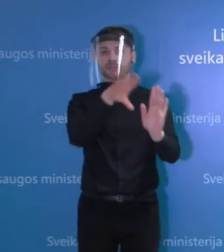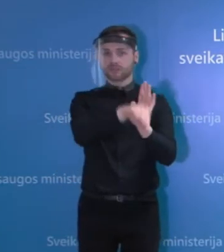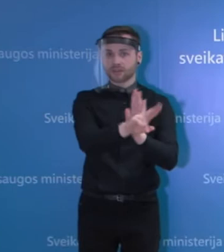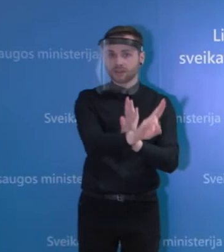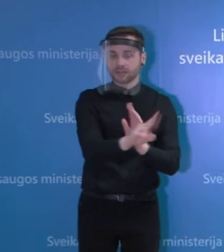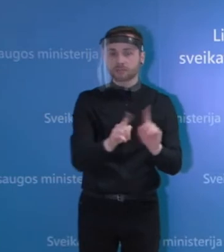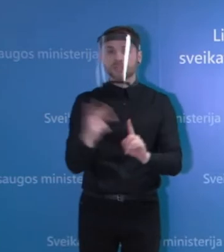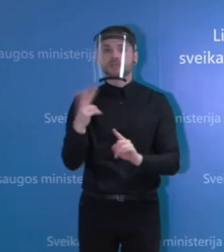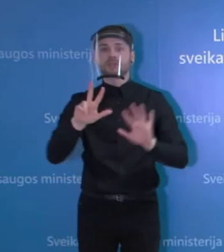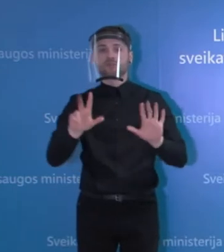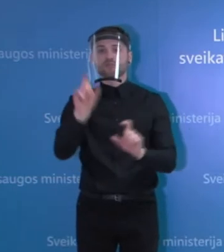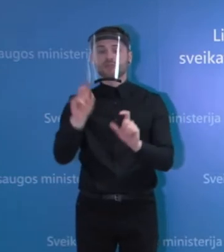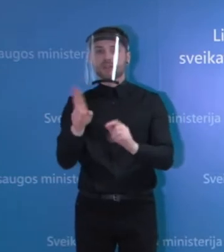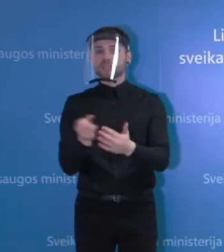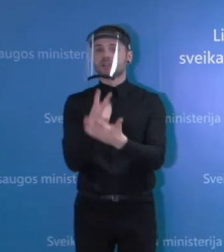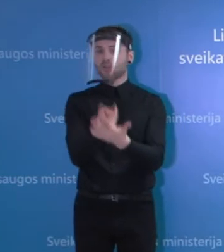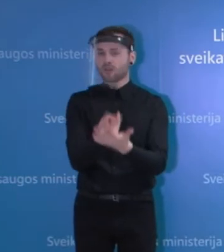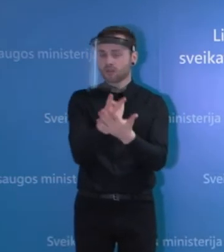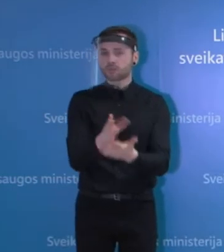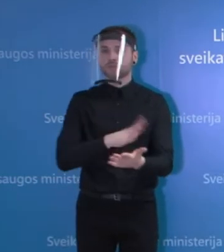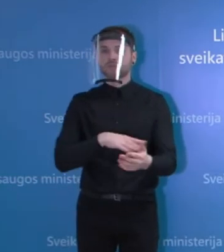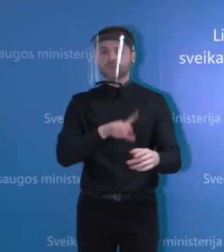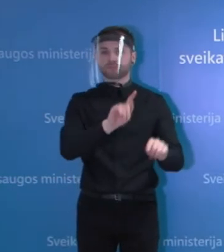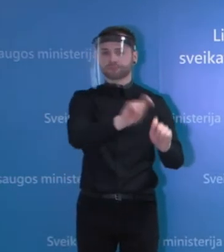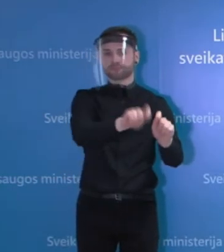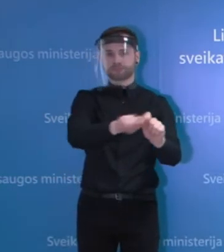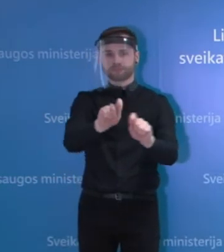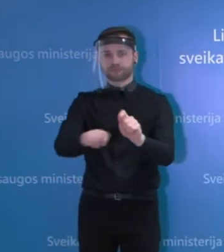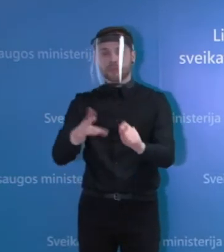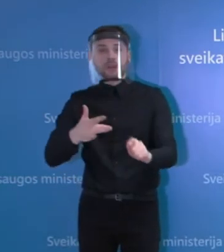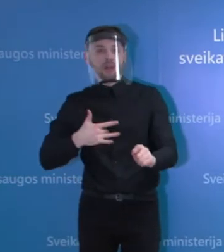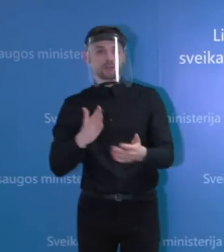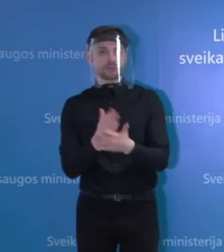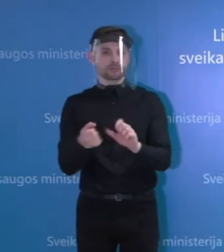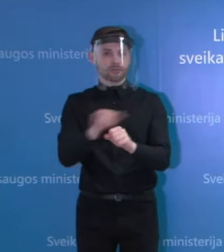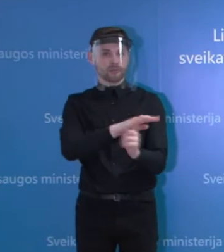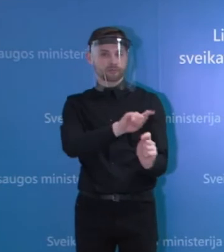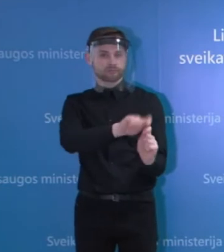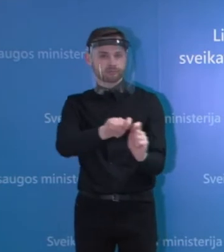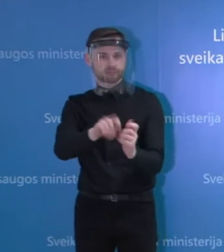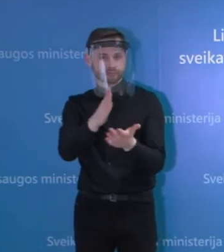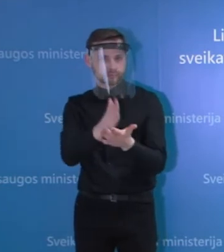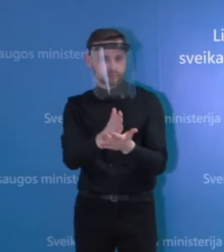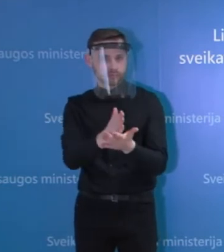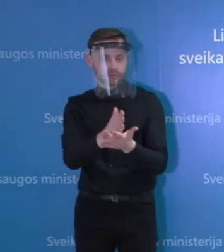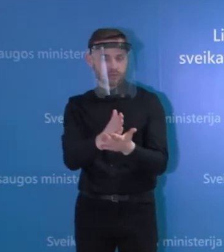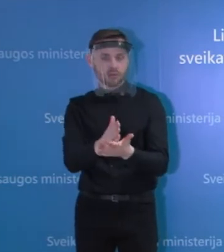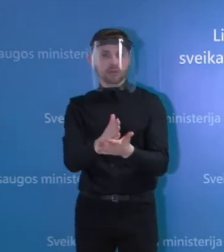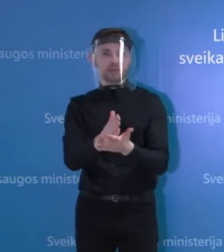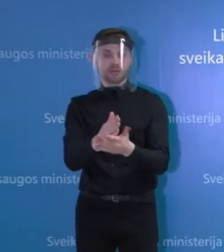pacientams buvo paimti įminiai tyrimams dėl COVID-19 ir sekant šią dieną